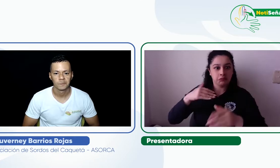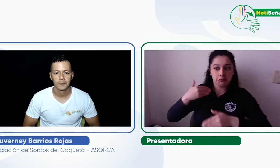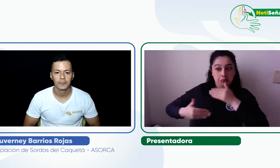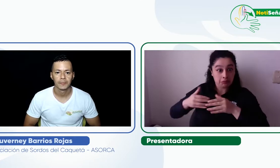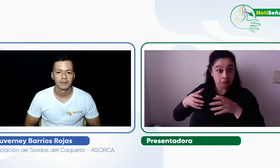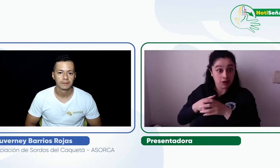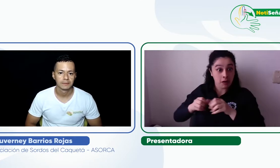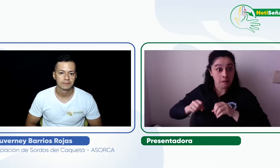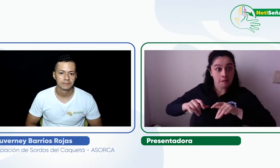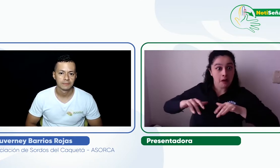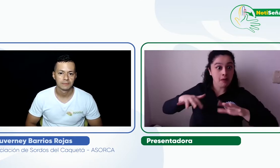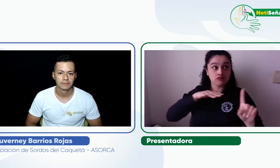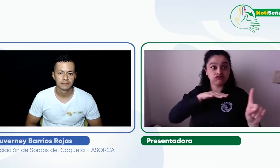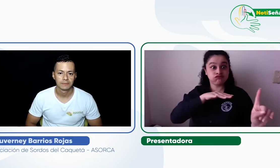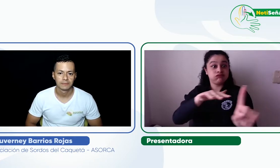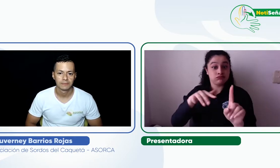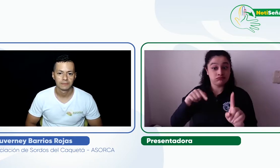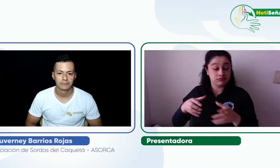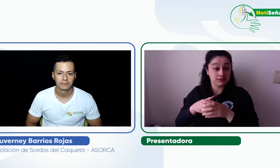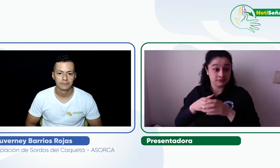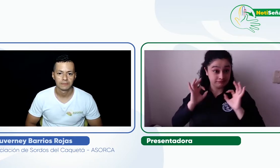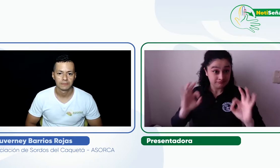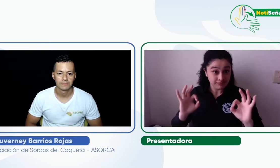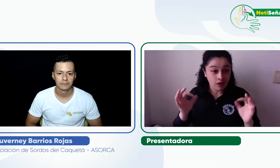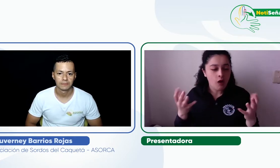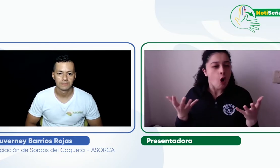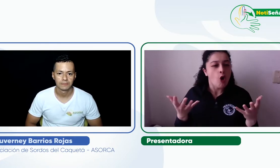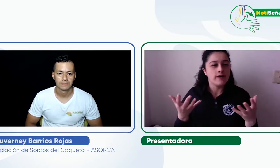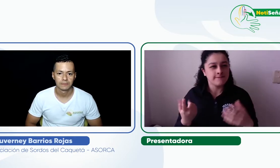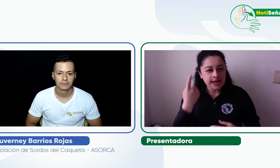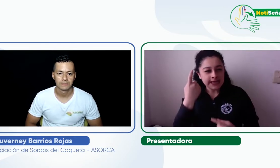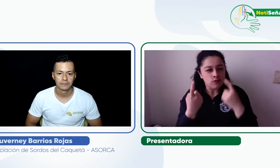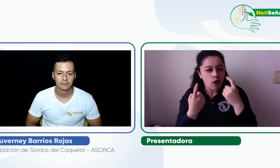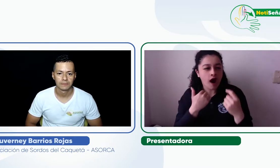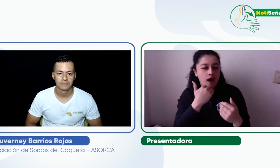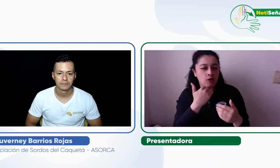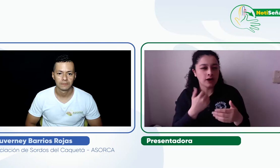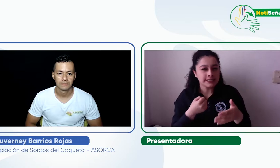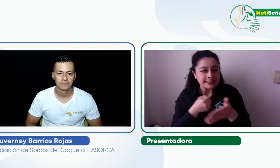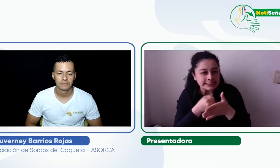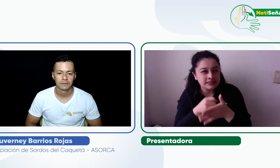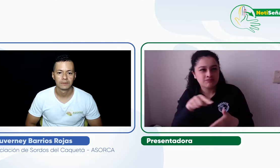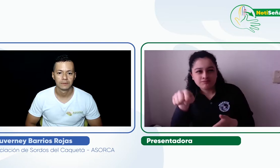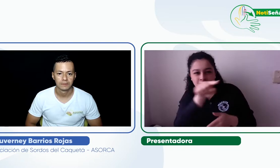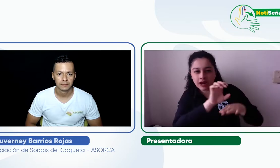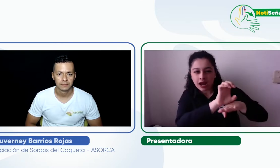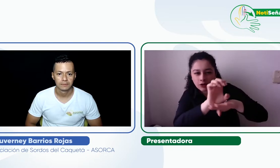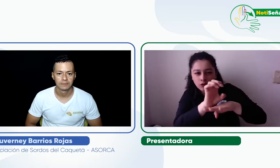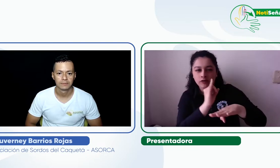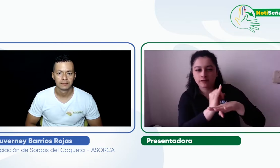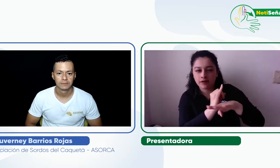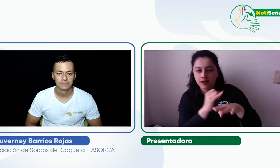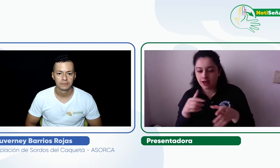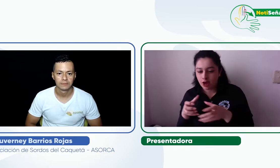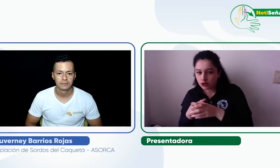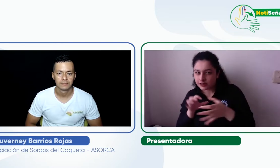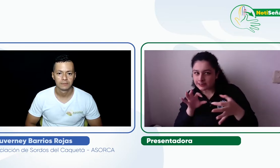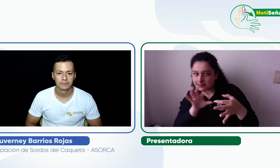¿crees que es suficiente o crees que hace falta esa unión entre asociaciones y las entidades y que el centro de relevo sea una